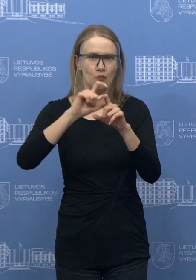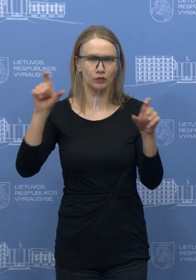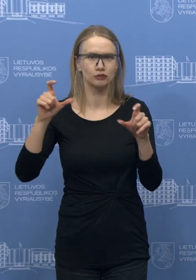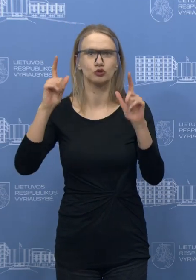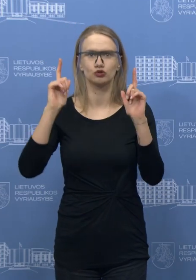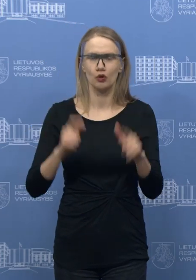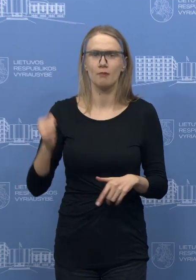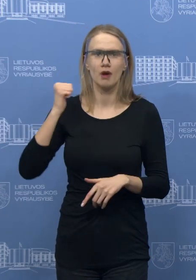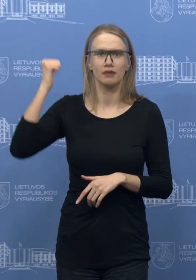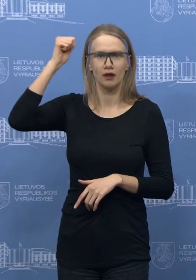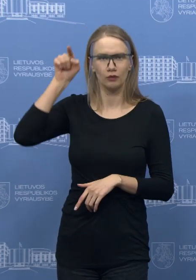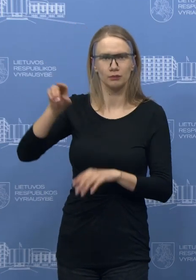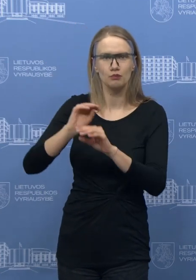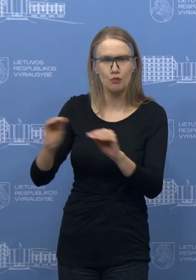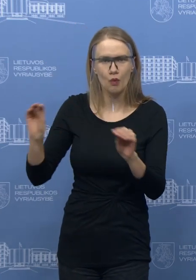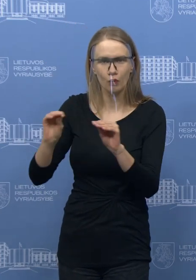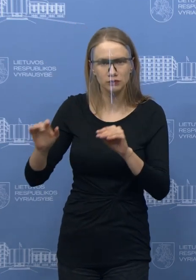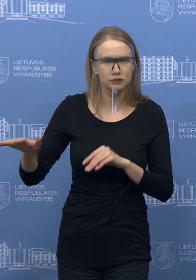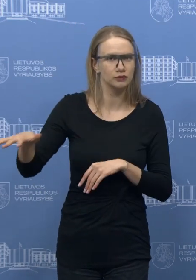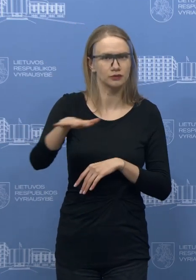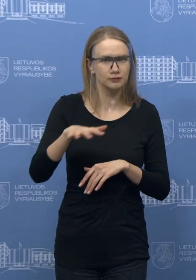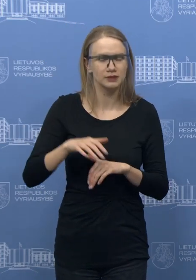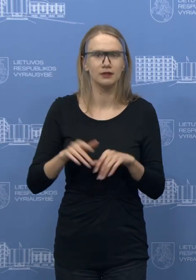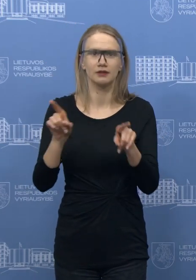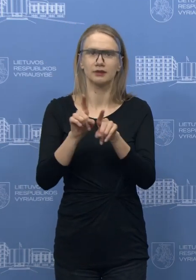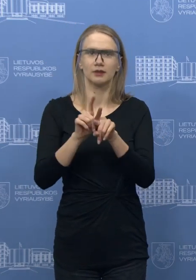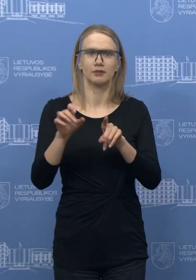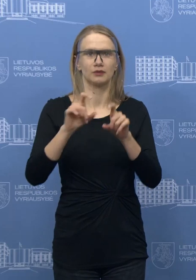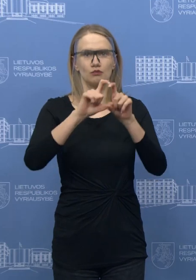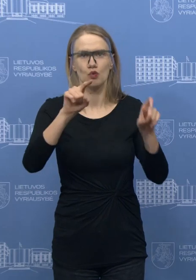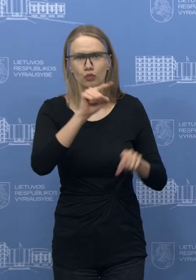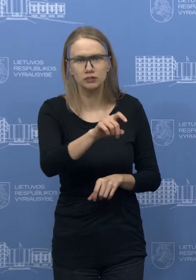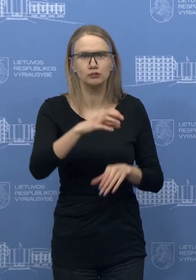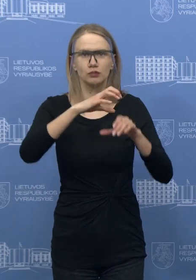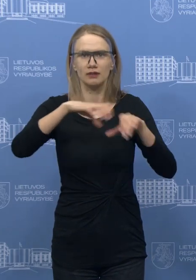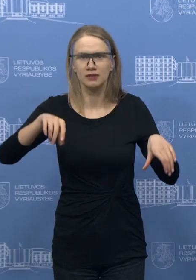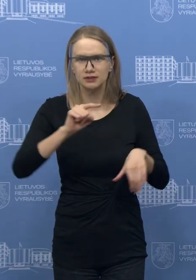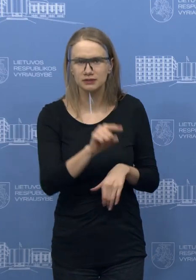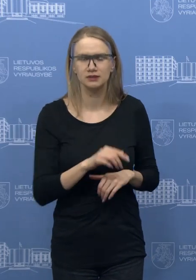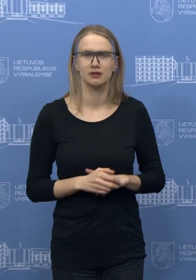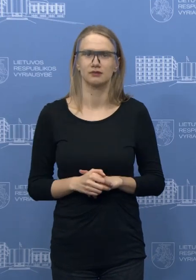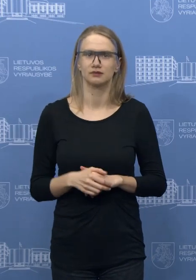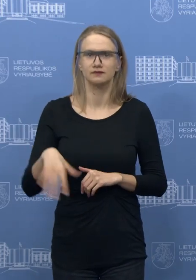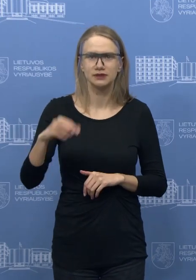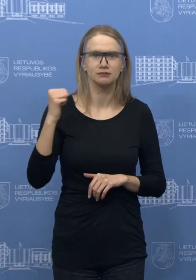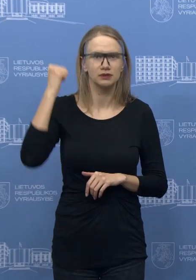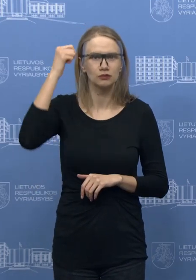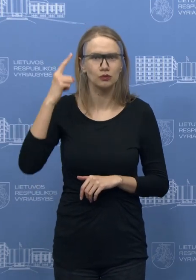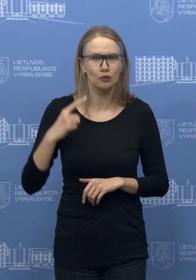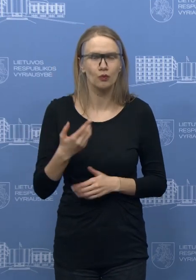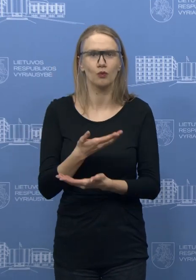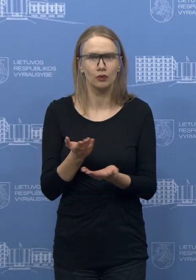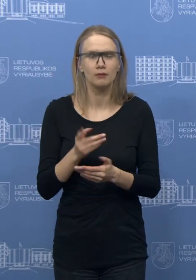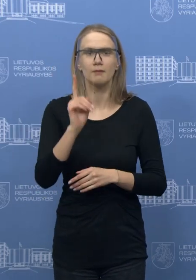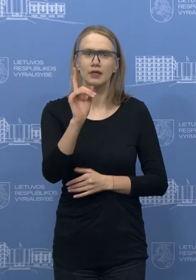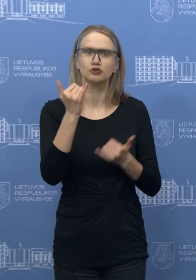tik tai padėkoti pirmiausiai tai mokytojams, bendruomenėms mokyklų, administracijai. Visko dabar yra, bet mes praktiškai kiekvieną